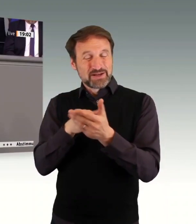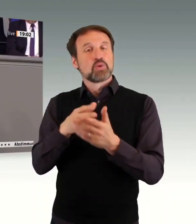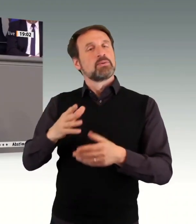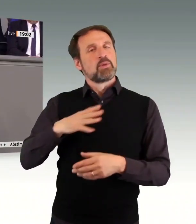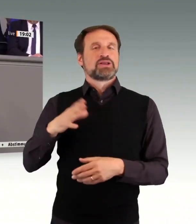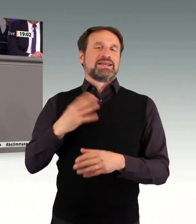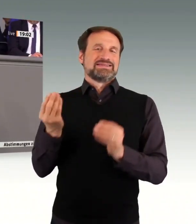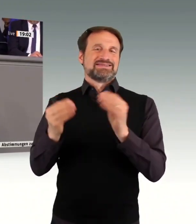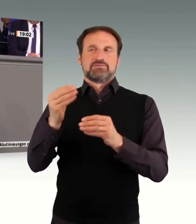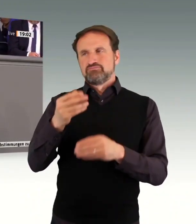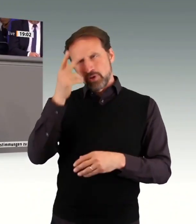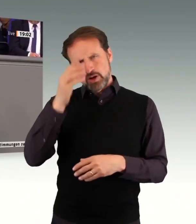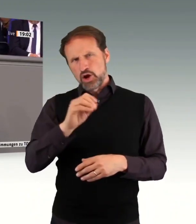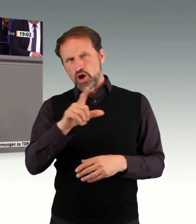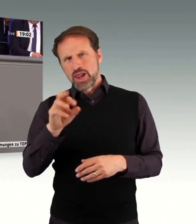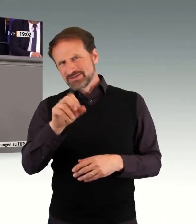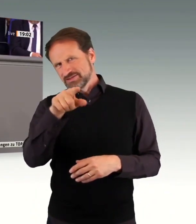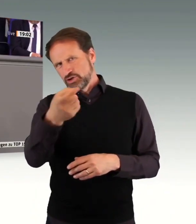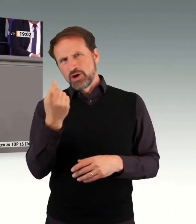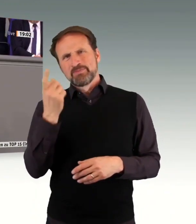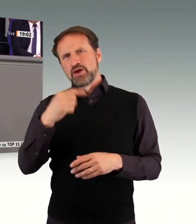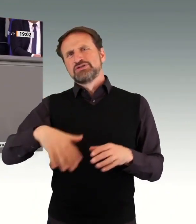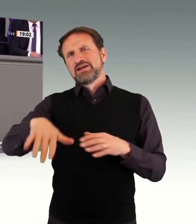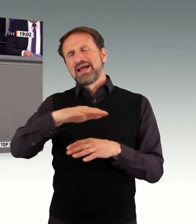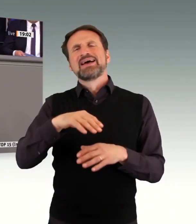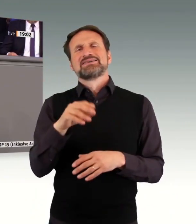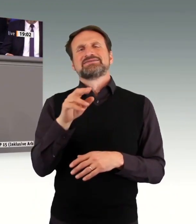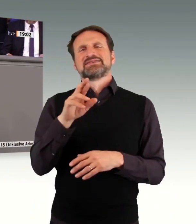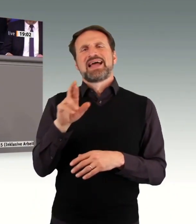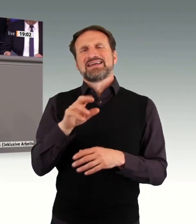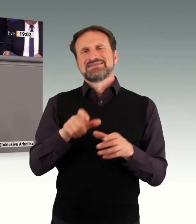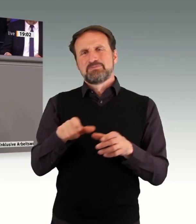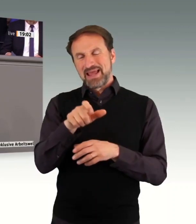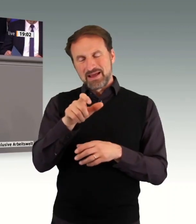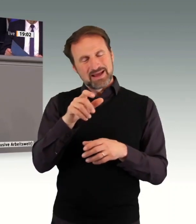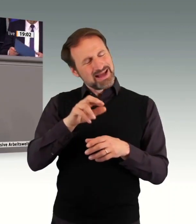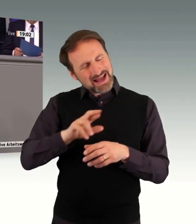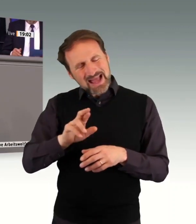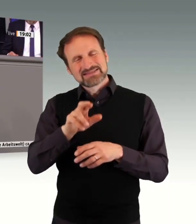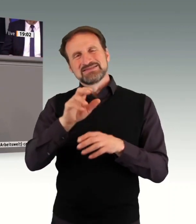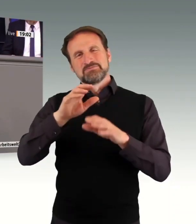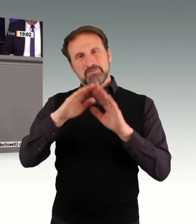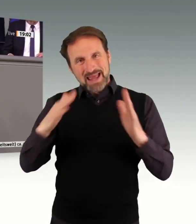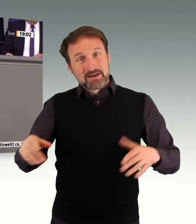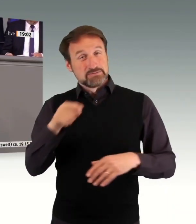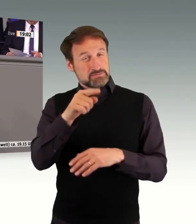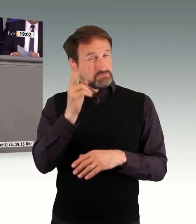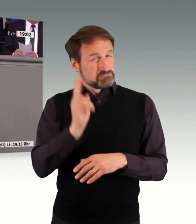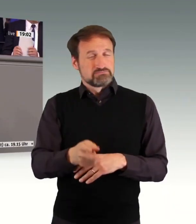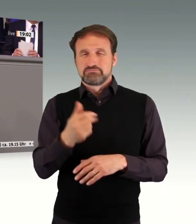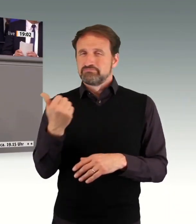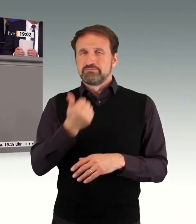Heinsberg, wo eine sehr innovative Werkstatt tätig ist, die ich gerade auch besuchen durfte, wo das Potenzial, zu einer